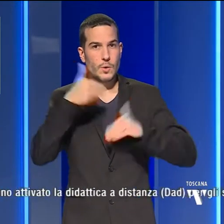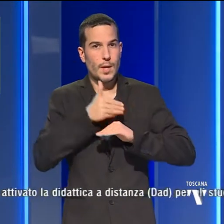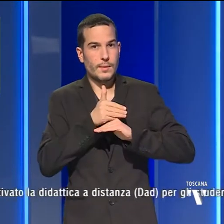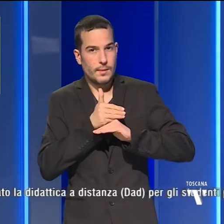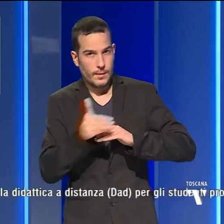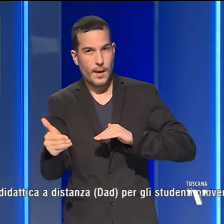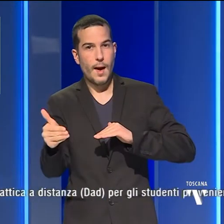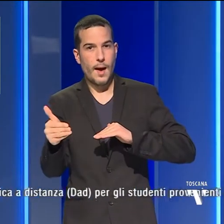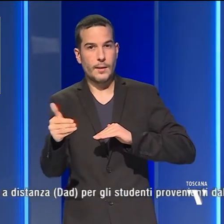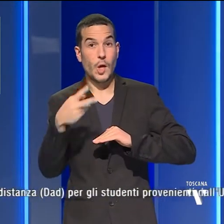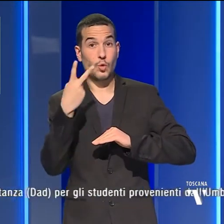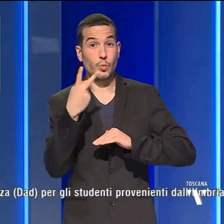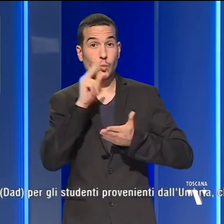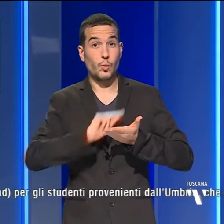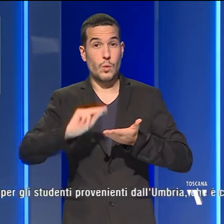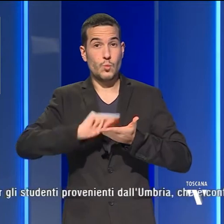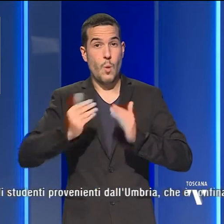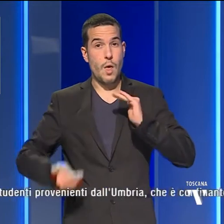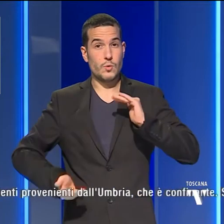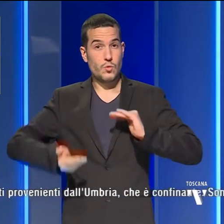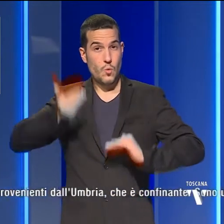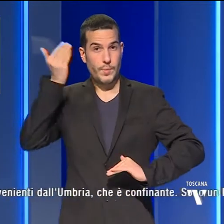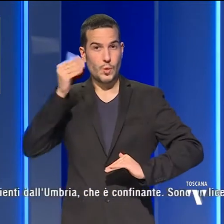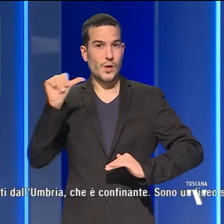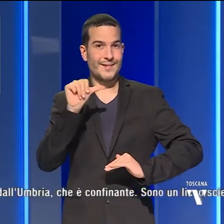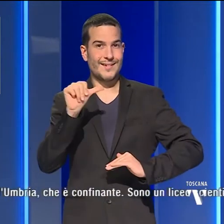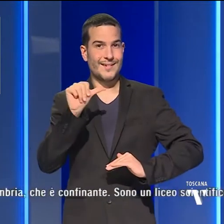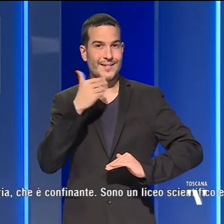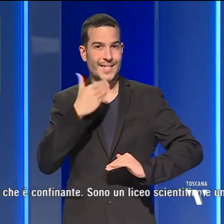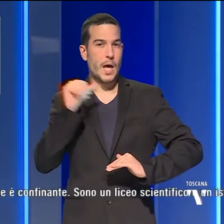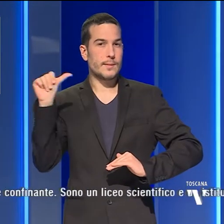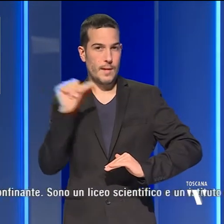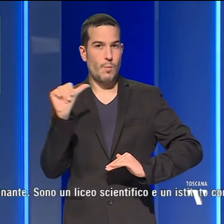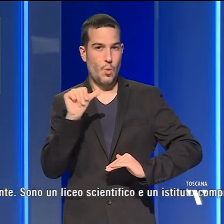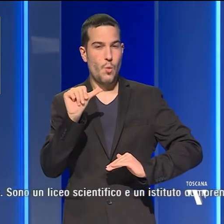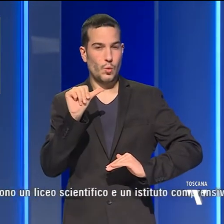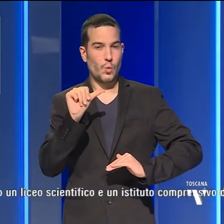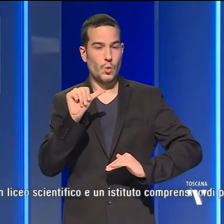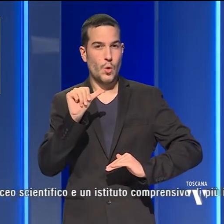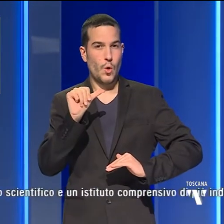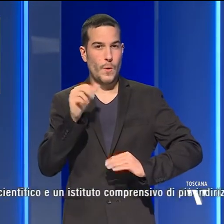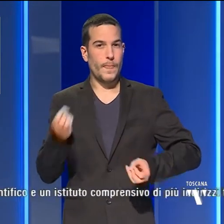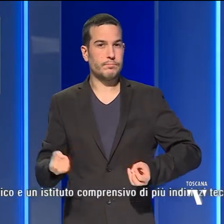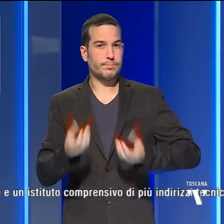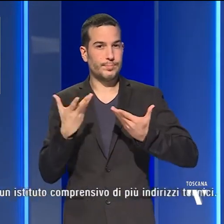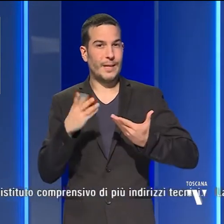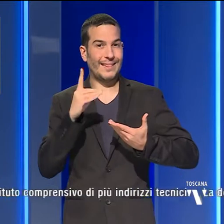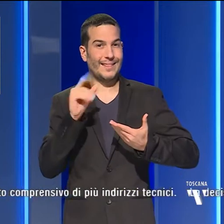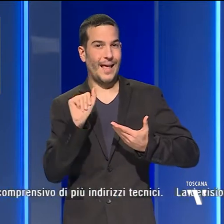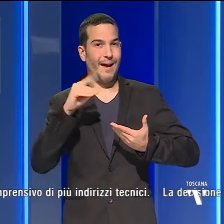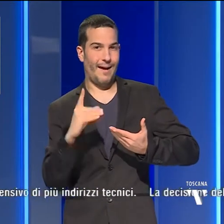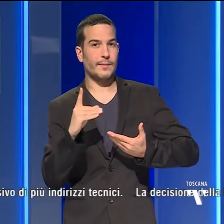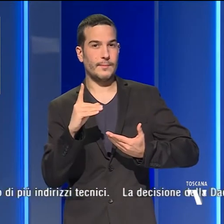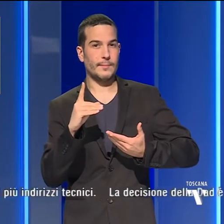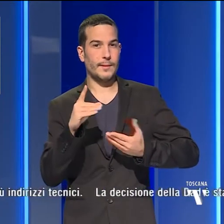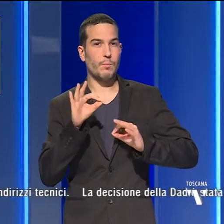ieri, due scuole superiori di Sansepolcro, hanno attivato la didattica a distanza